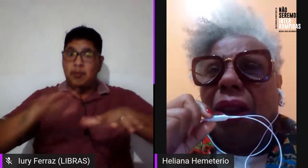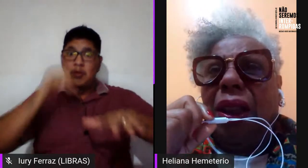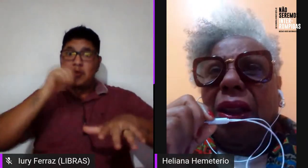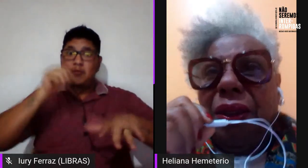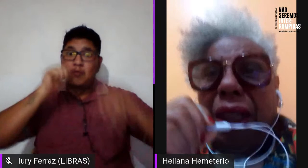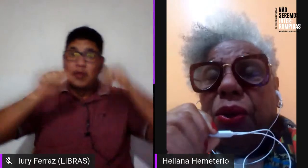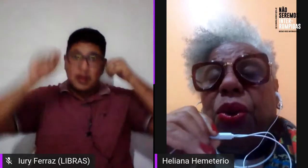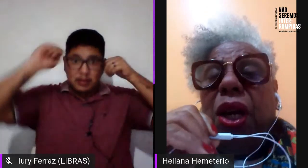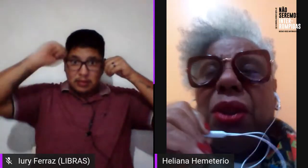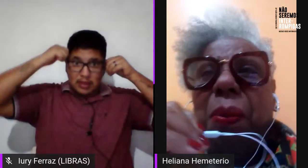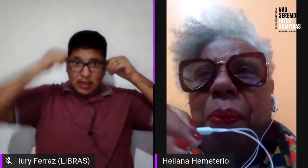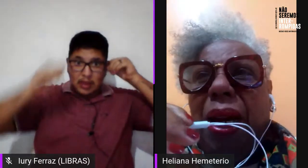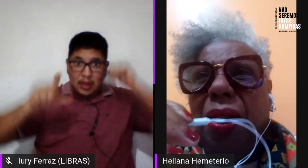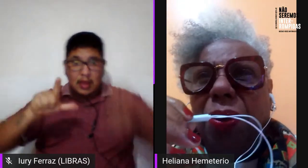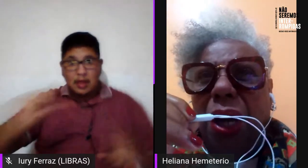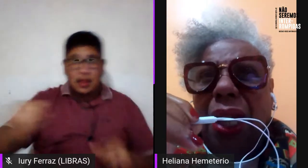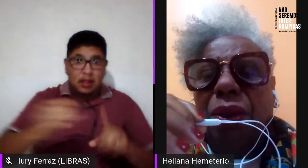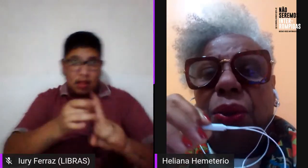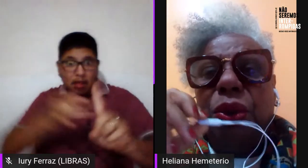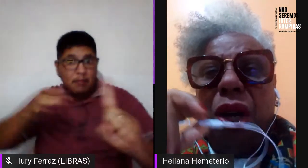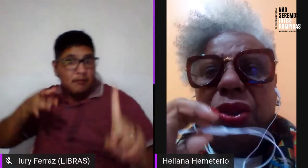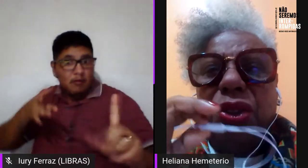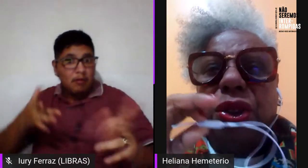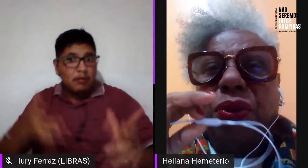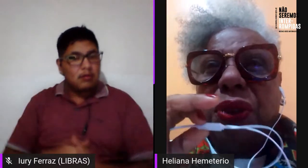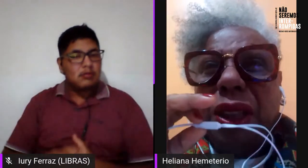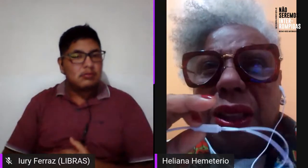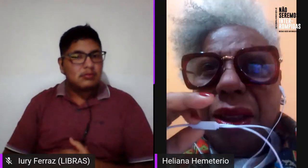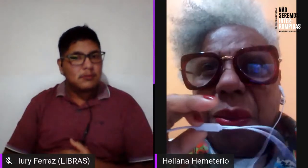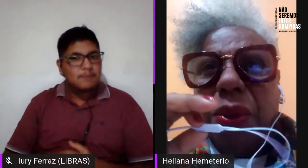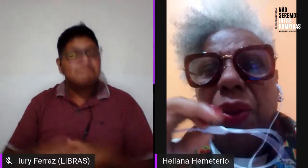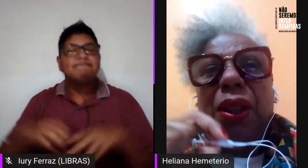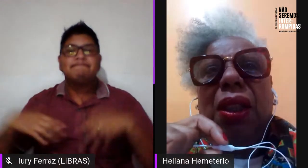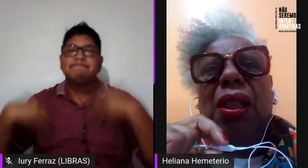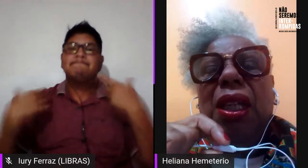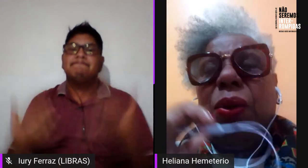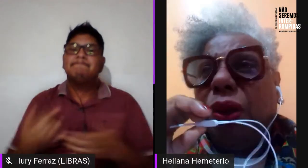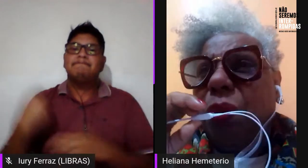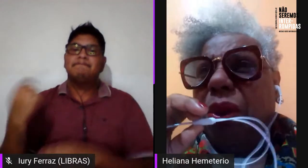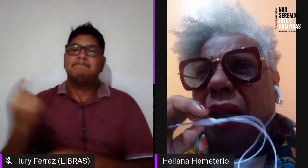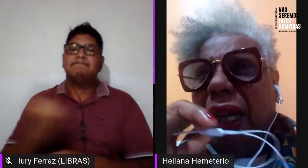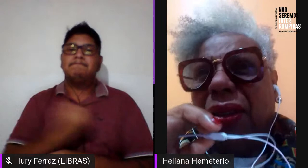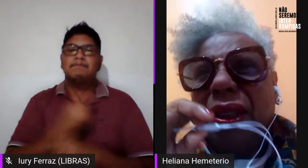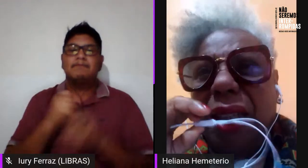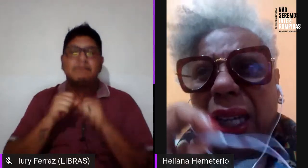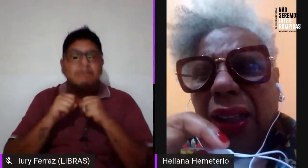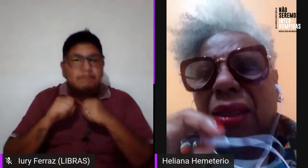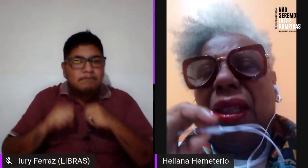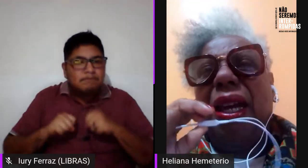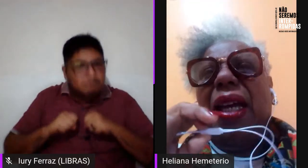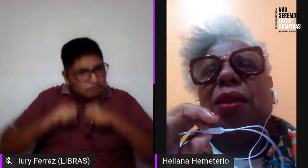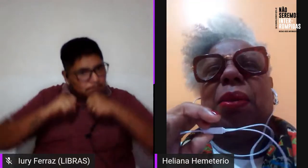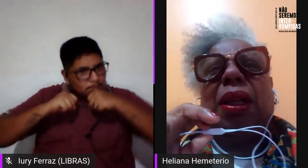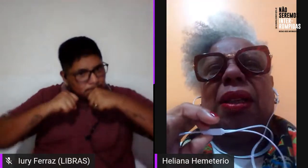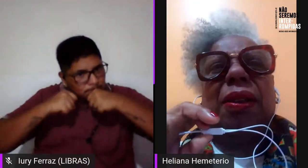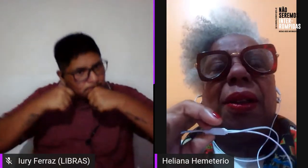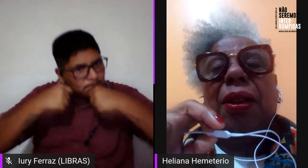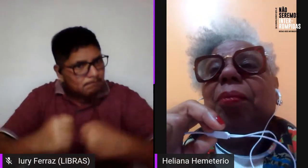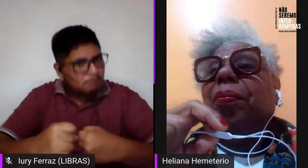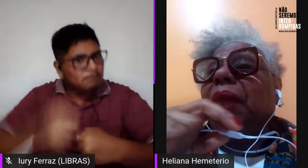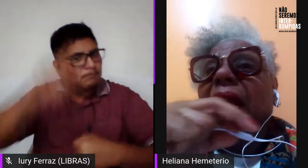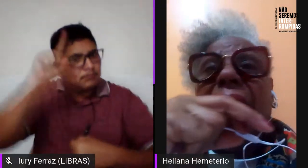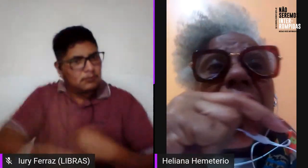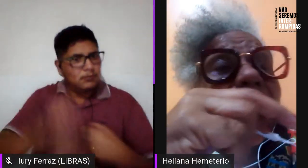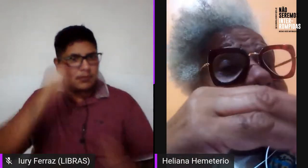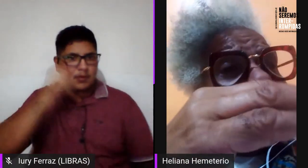Então, o nosso empenho, o nosso ativismo enquanto mulheres negras e lésbicas